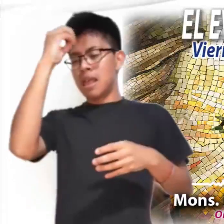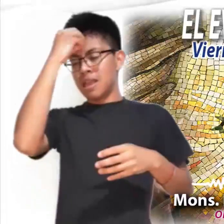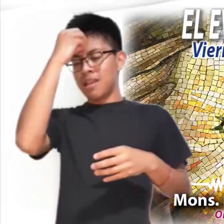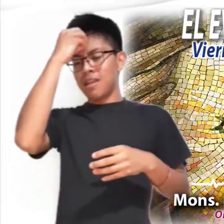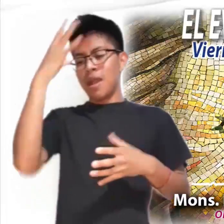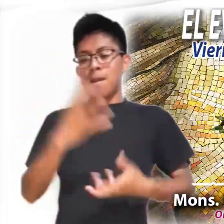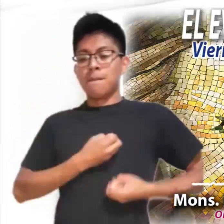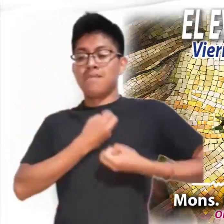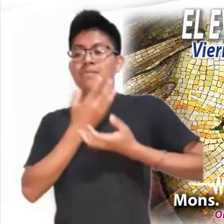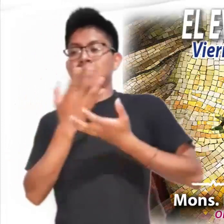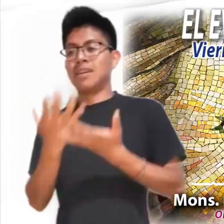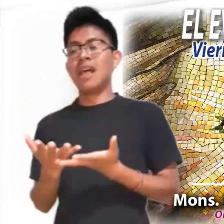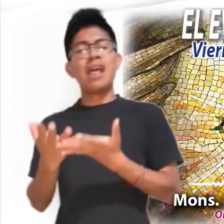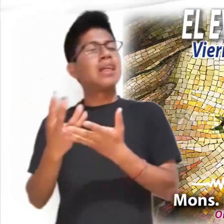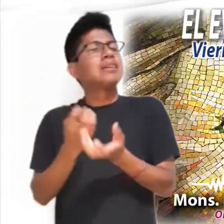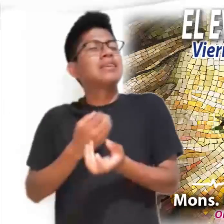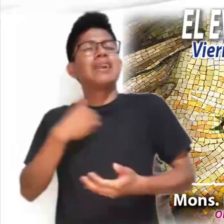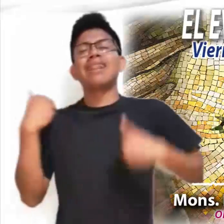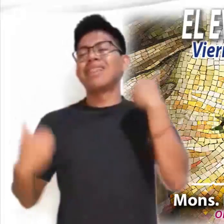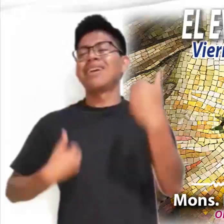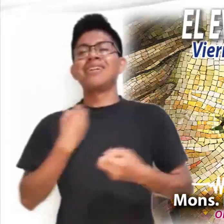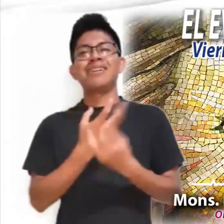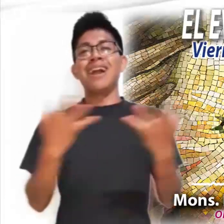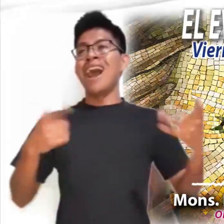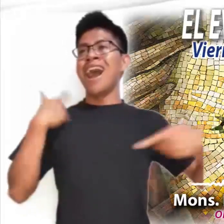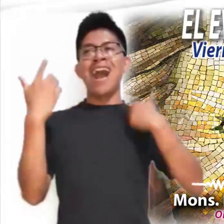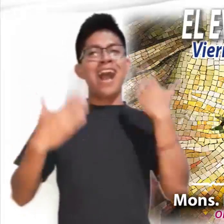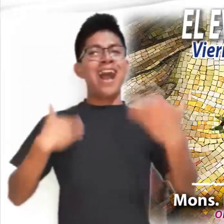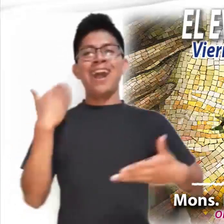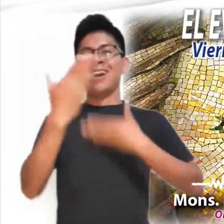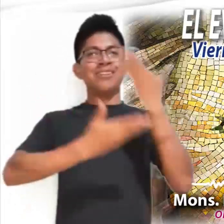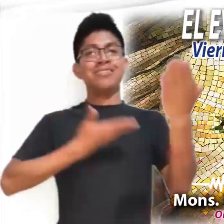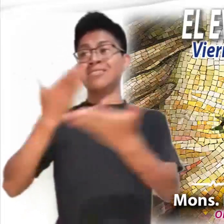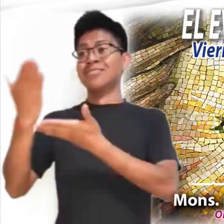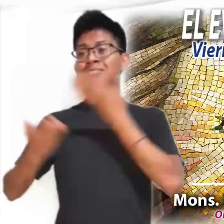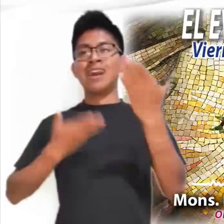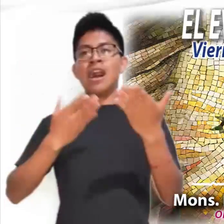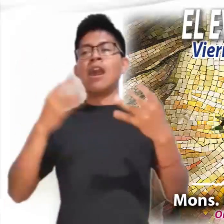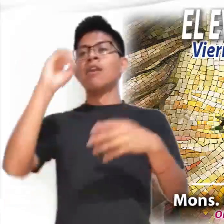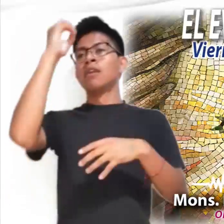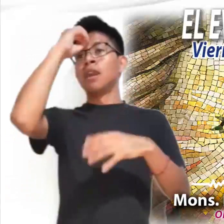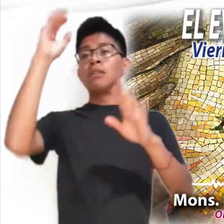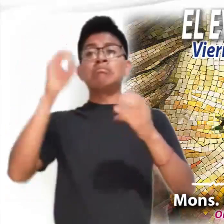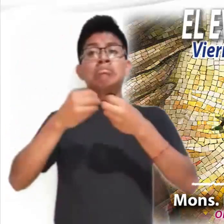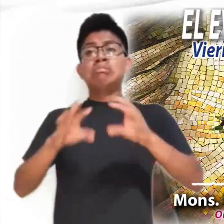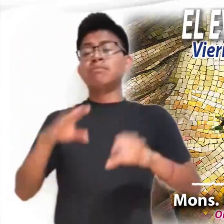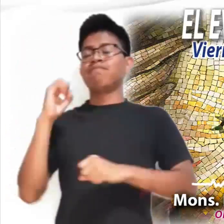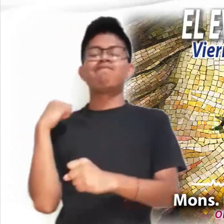y al gozo que quiere compartir con todos. Ha encontrado a la oveja que se le había perdido.